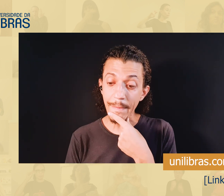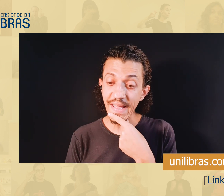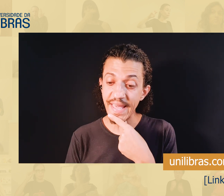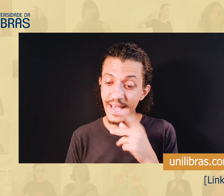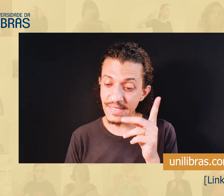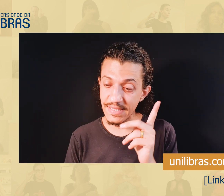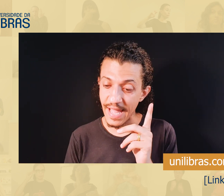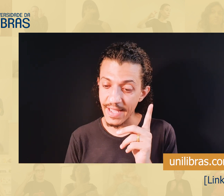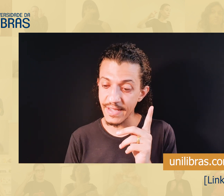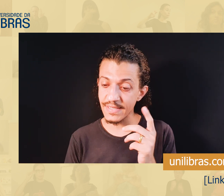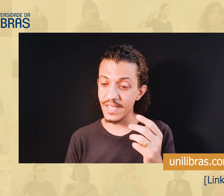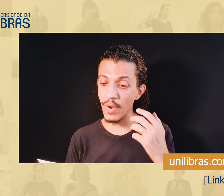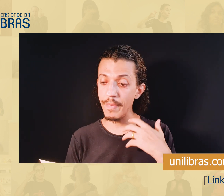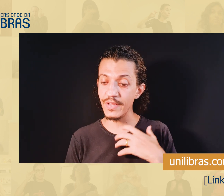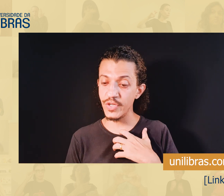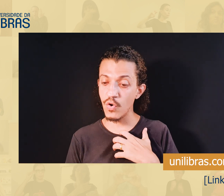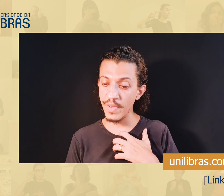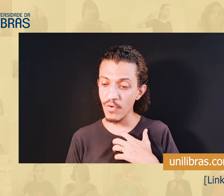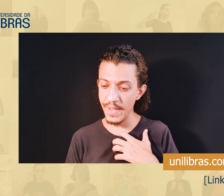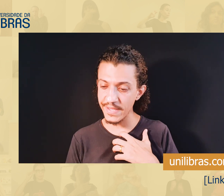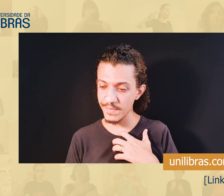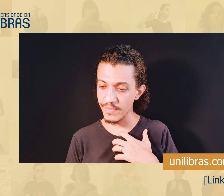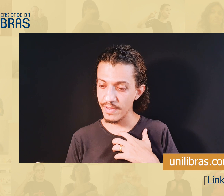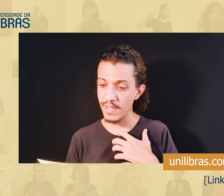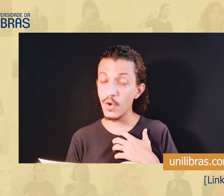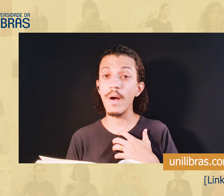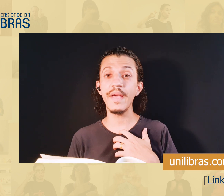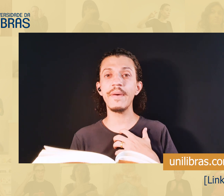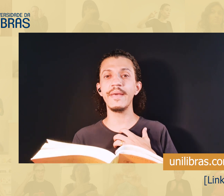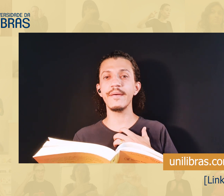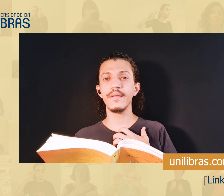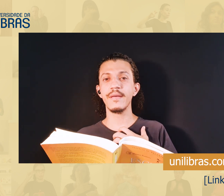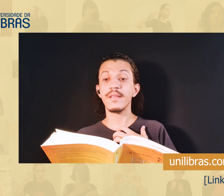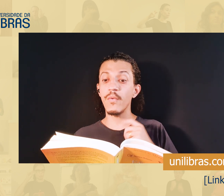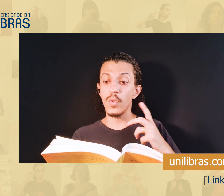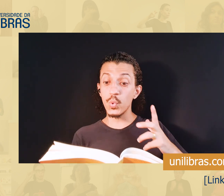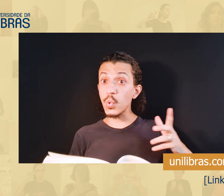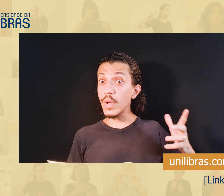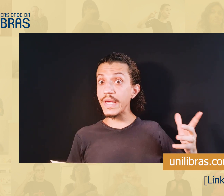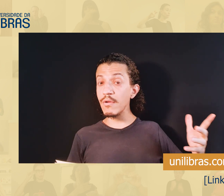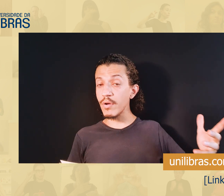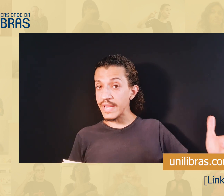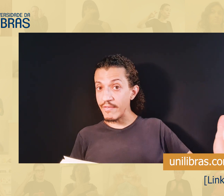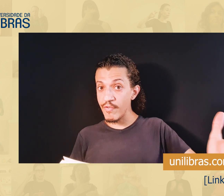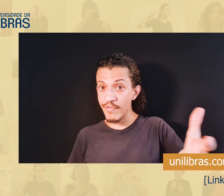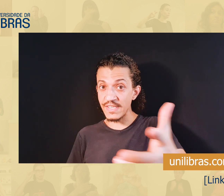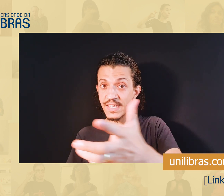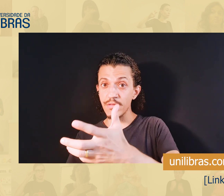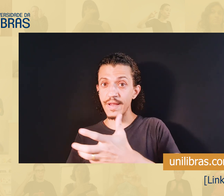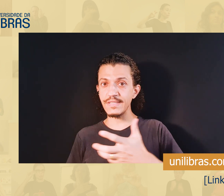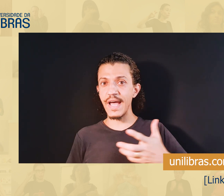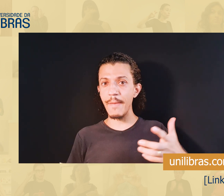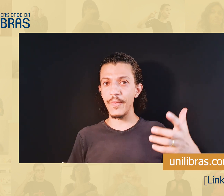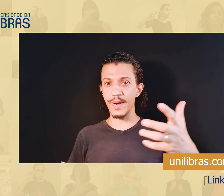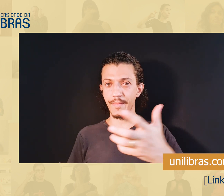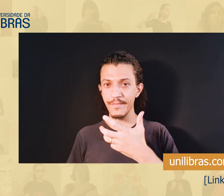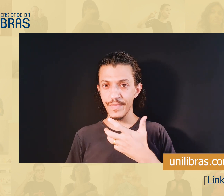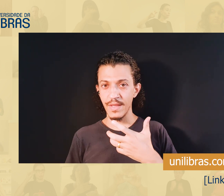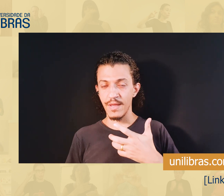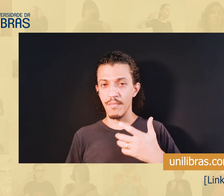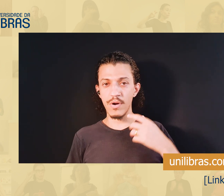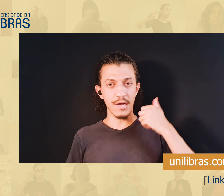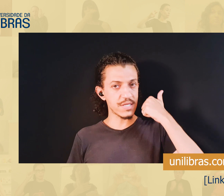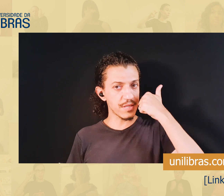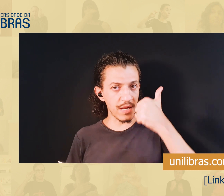Eu apliquei essas técnicas que eu aprendi comigo mesmo e com a minha mãe. Então, tudo aquilo que eu estava vivenciando nessa época,